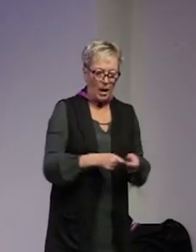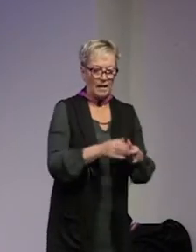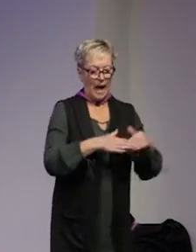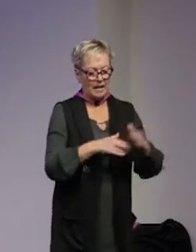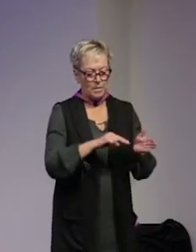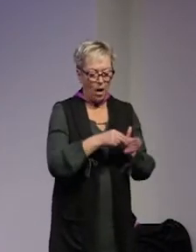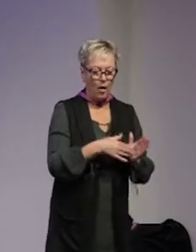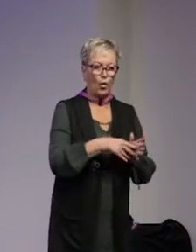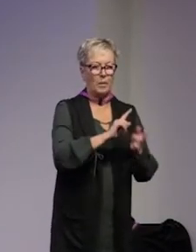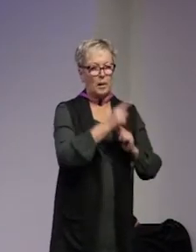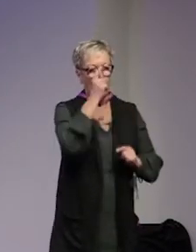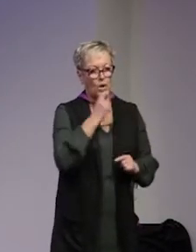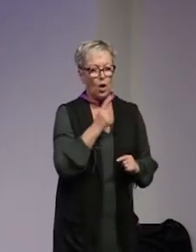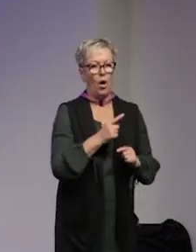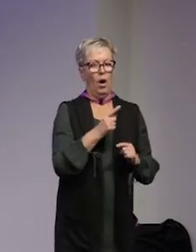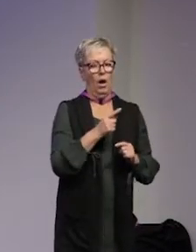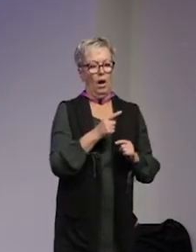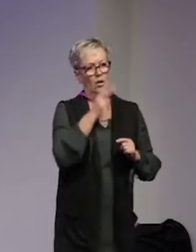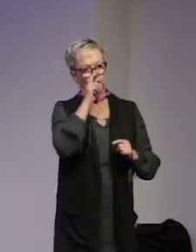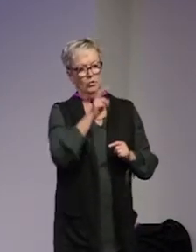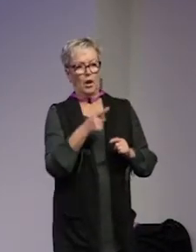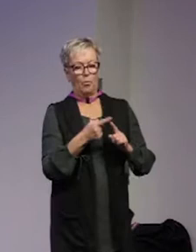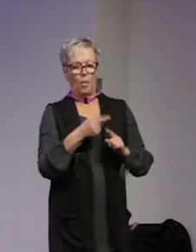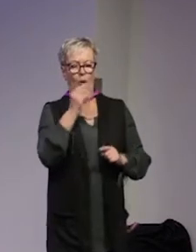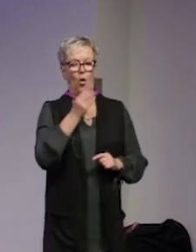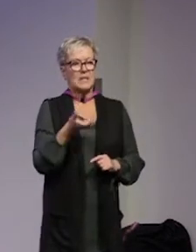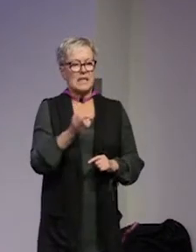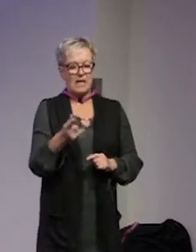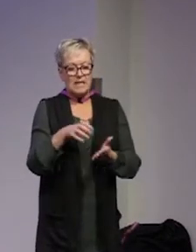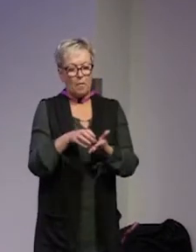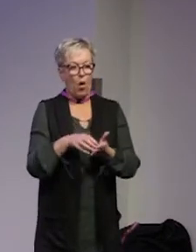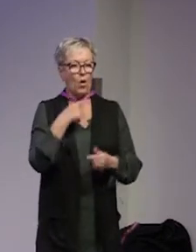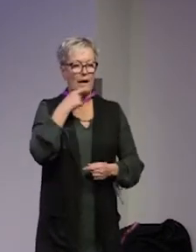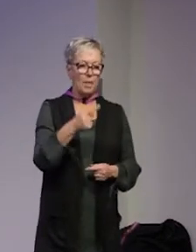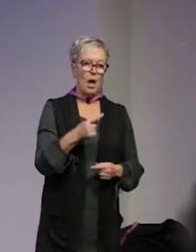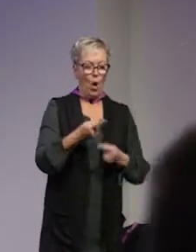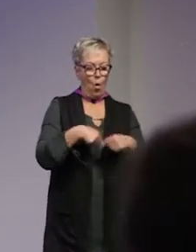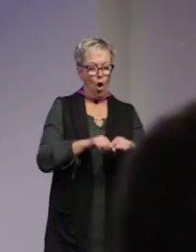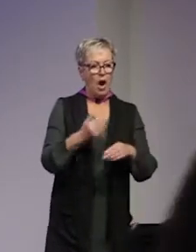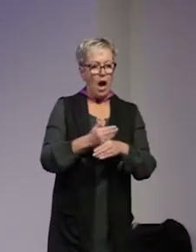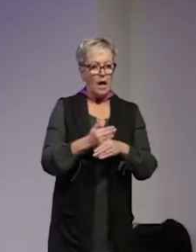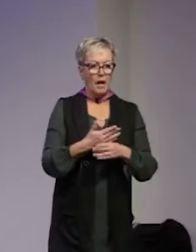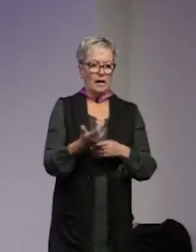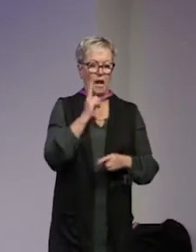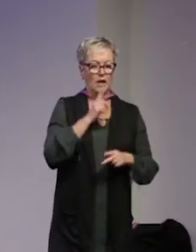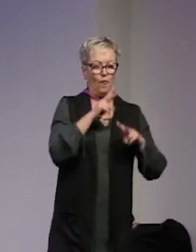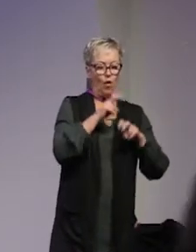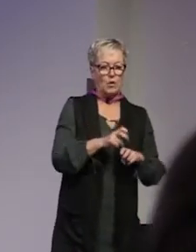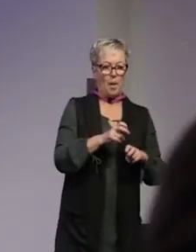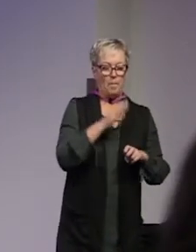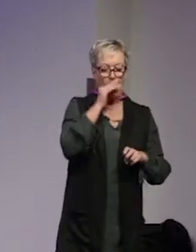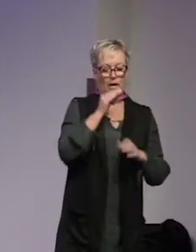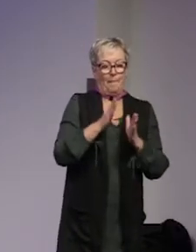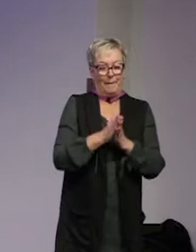det är på policies och det finns en tendens att prata om civilsamhället och nämna lokala aktörer men inte alltid forskarna pratar med